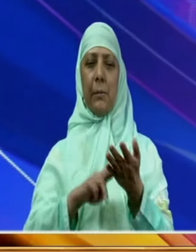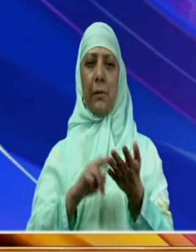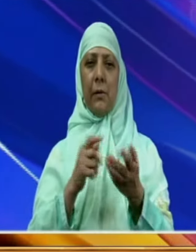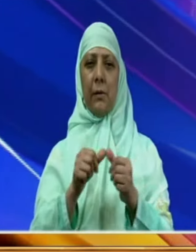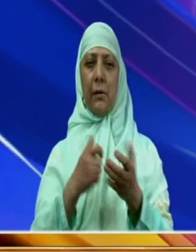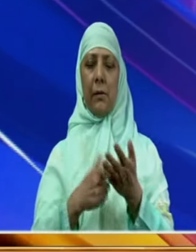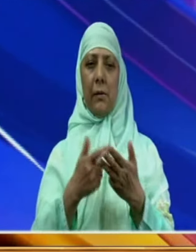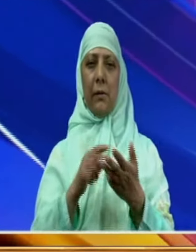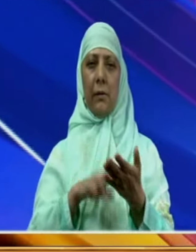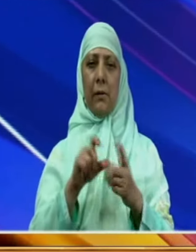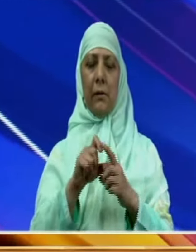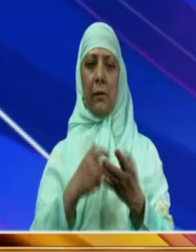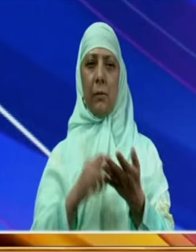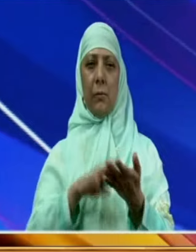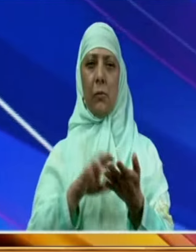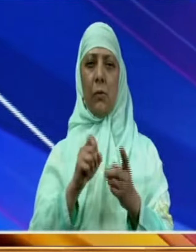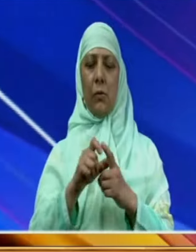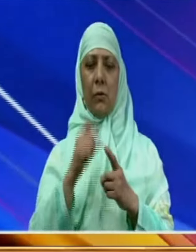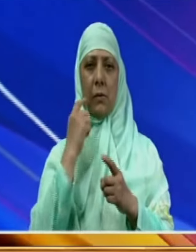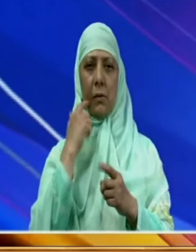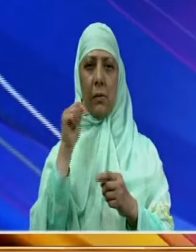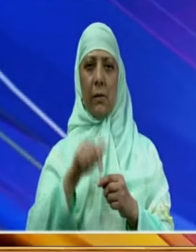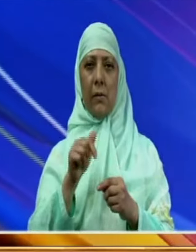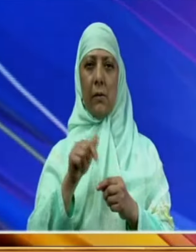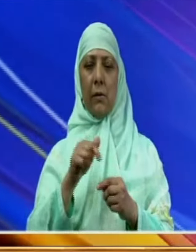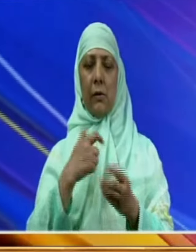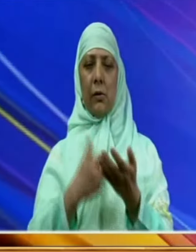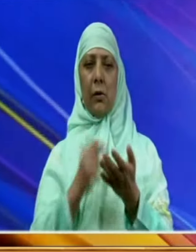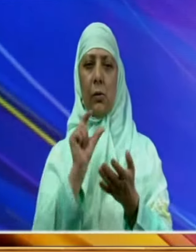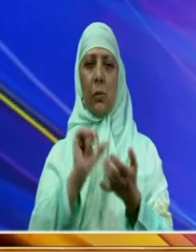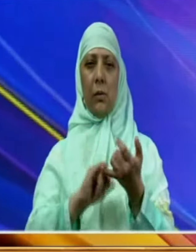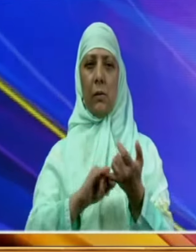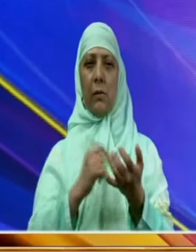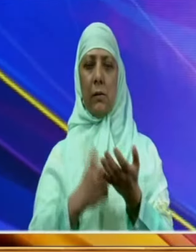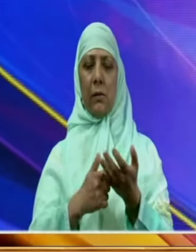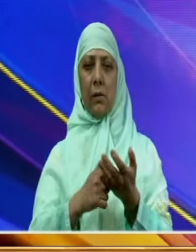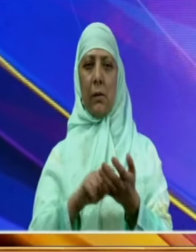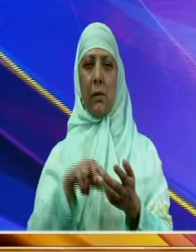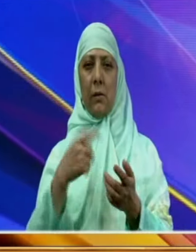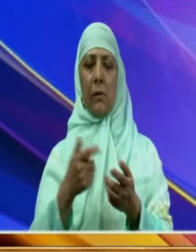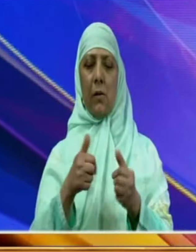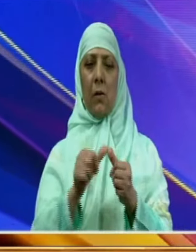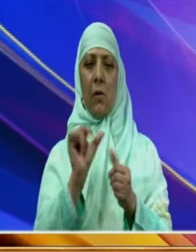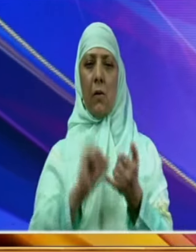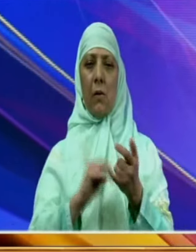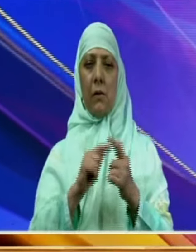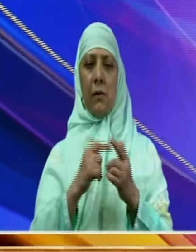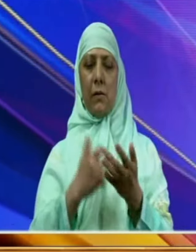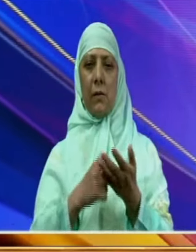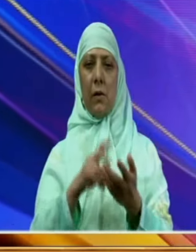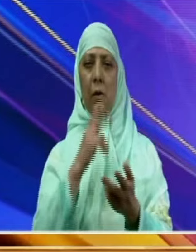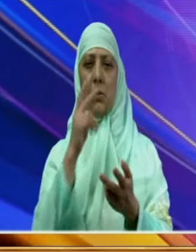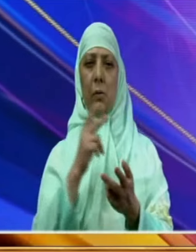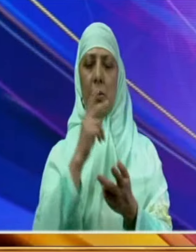موڈی، آج سے روس اور اسٹریہ کے تین روزہ سرکاری دورے کے دوران